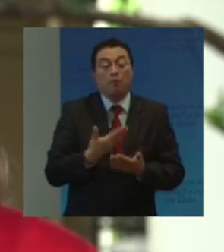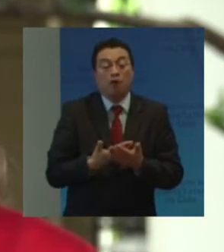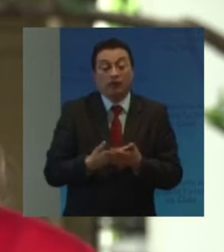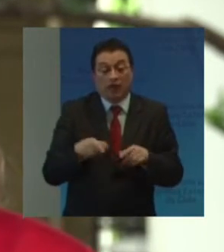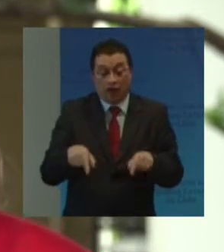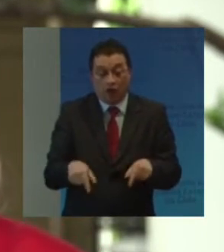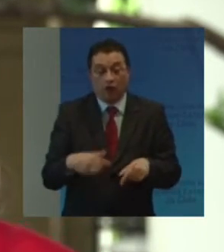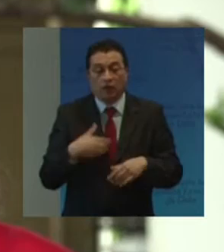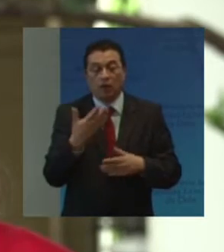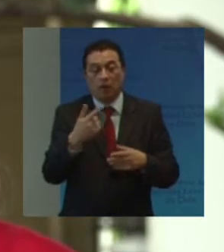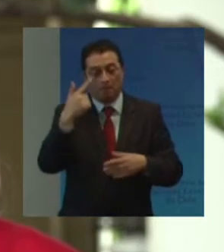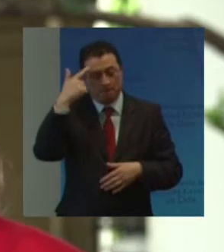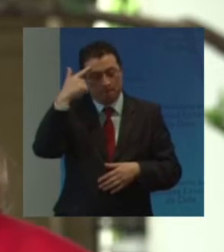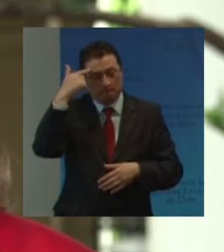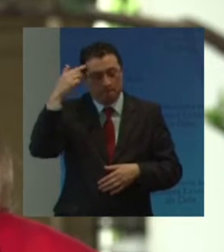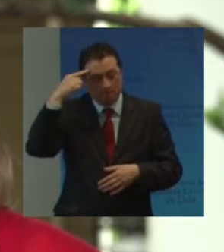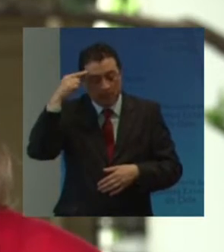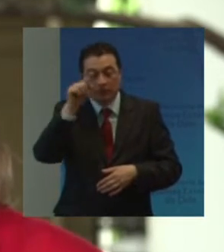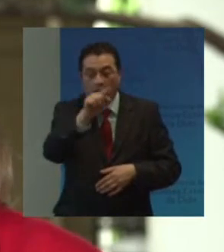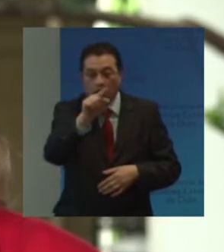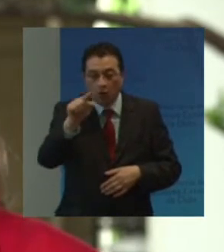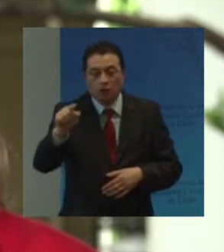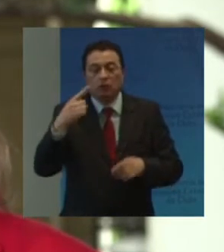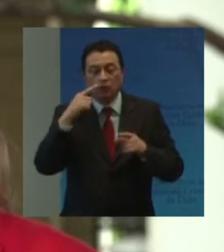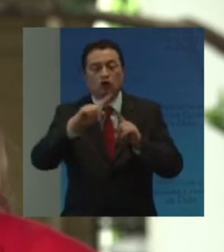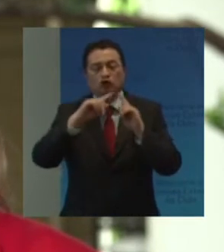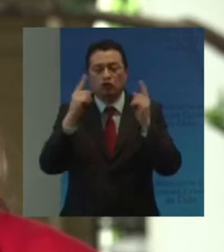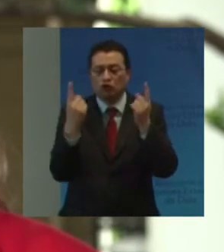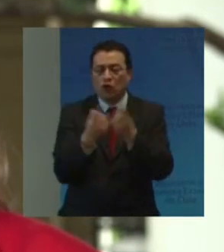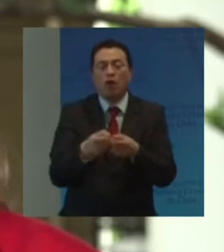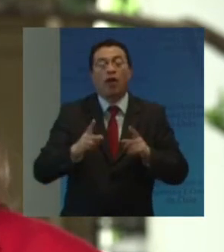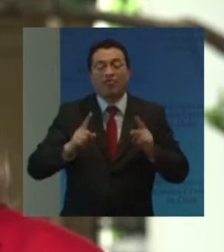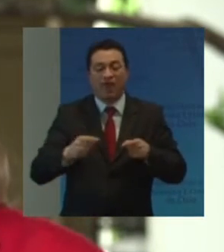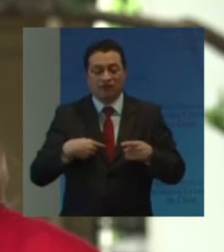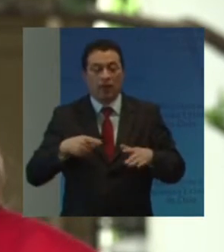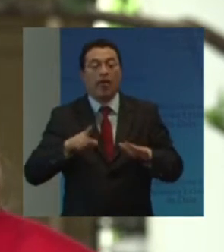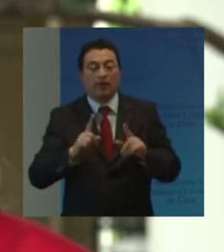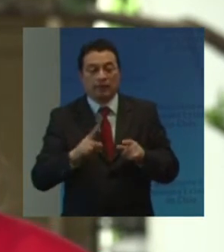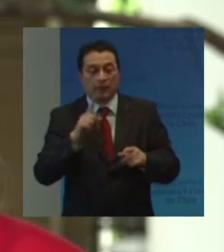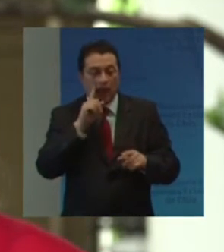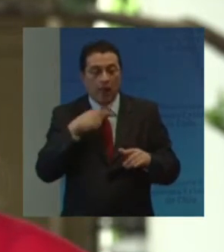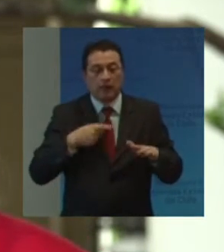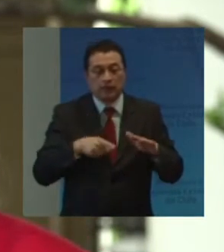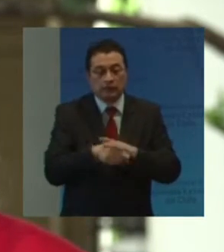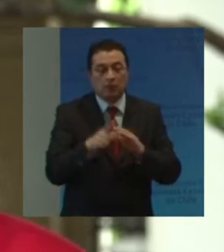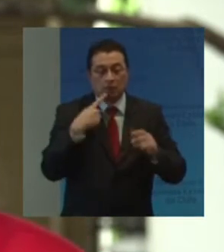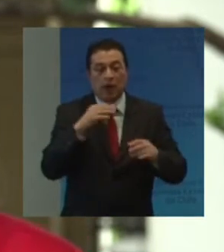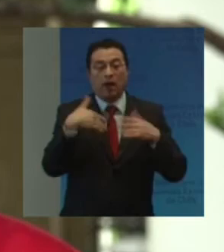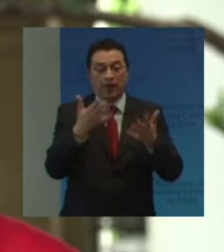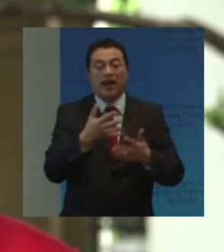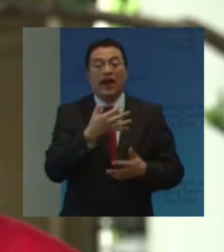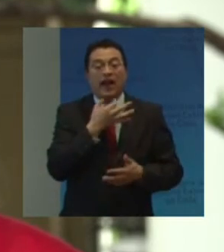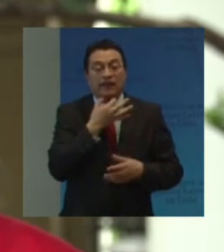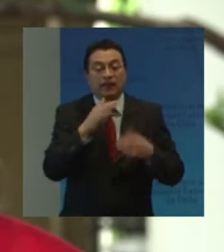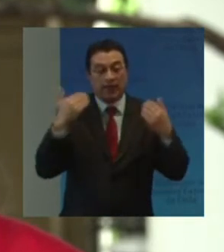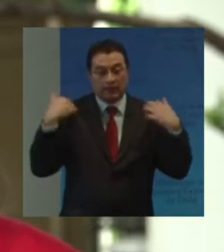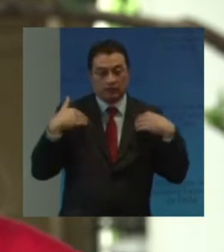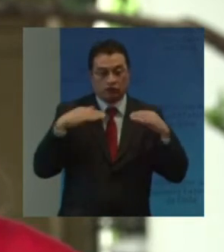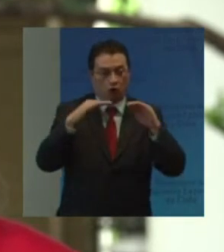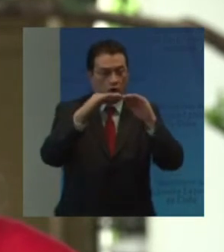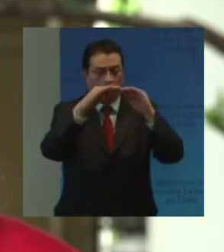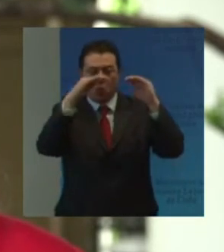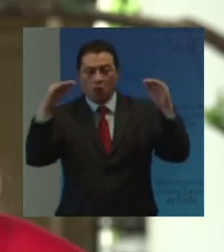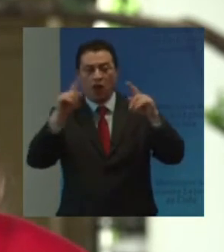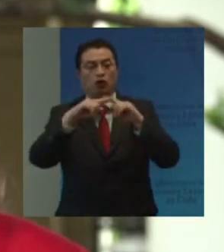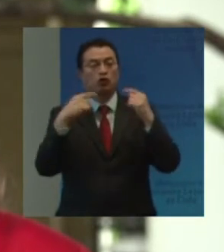Para invitarlos A reflexionar también Sobre la incidencia Que todos debiésemos tener Para garantizar El reconocimiento Y ejercicio igualitario De